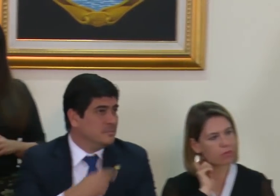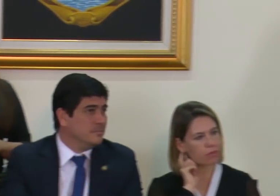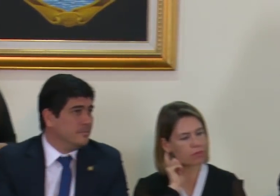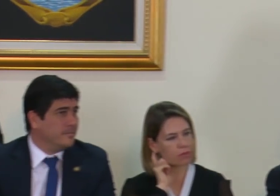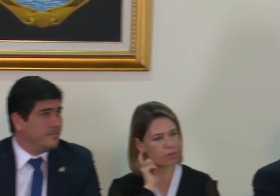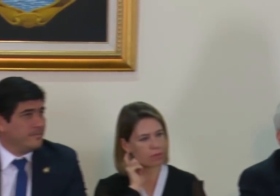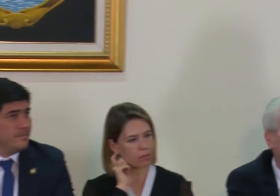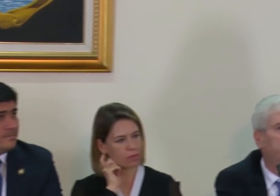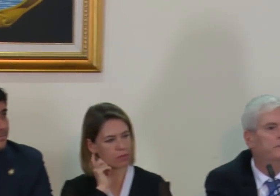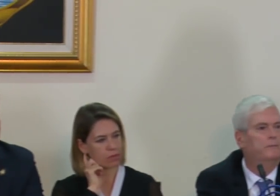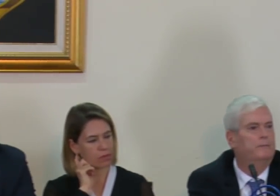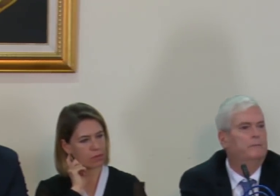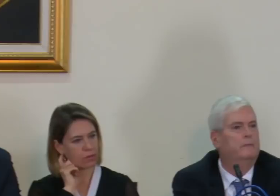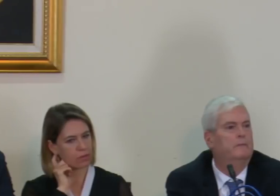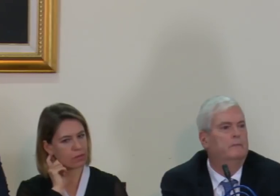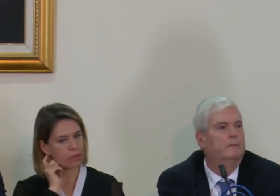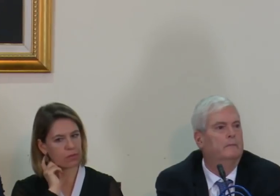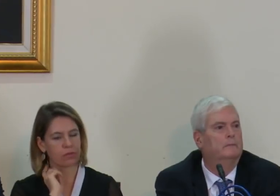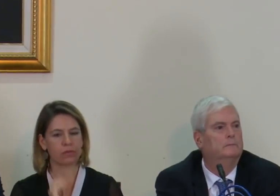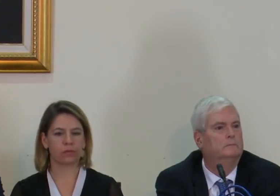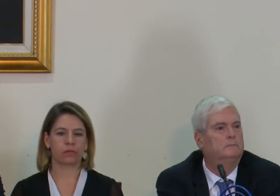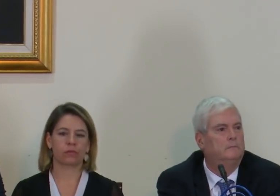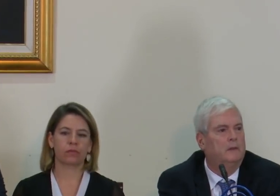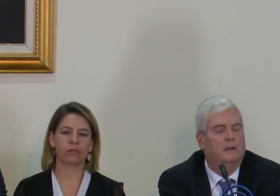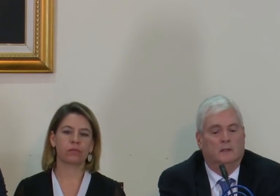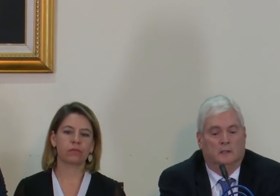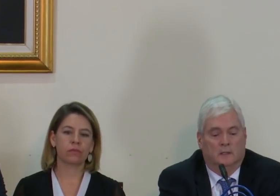cambiar o va a haber un giro de la posición de país? Gracias.